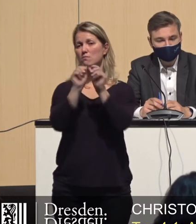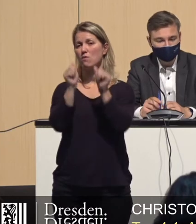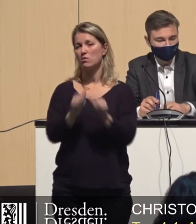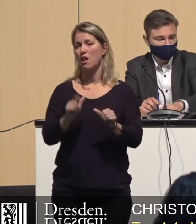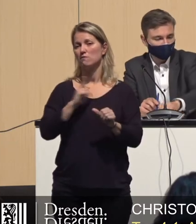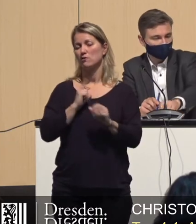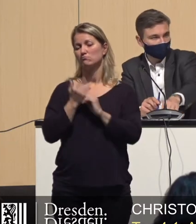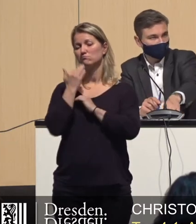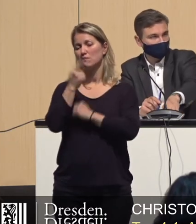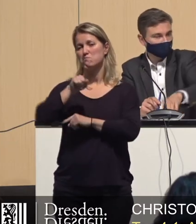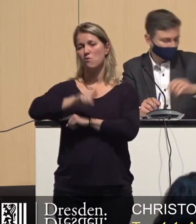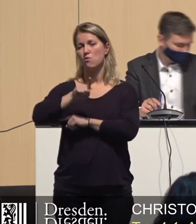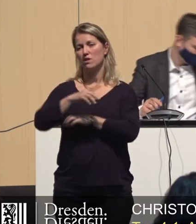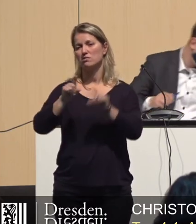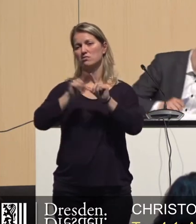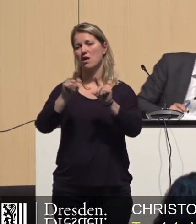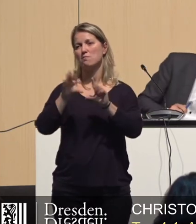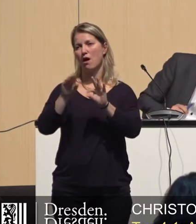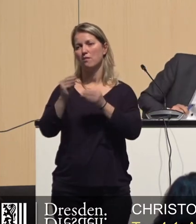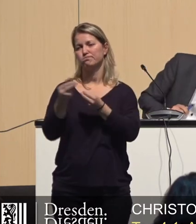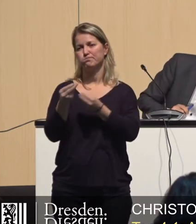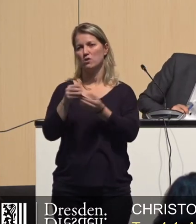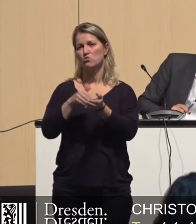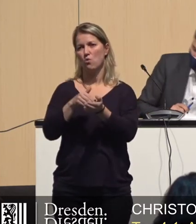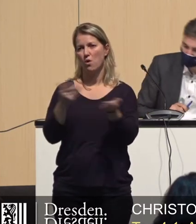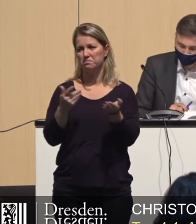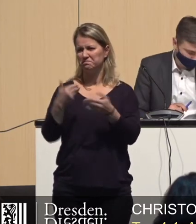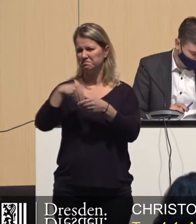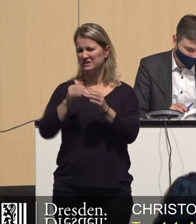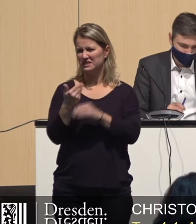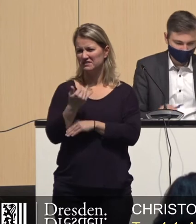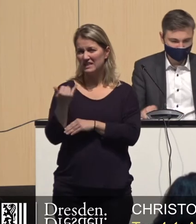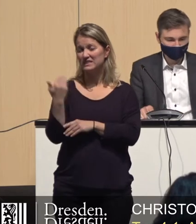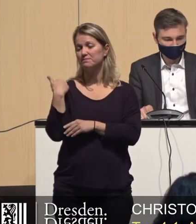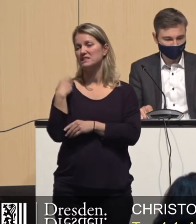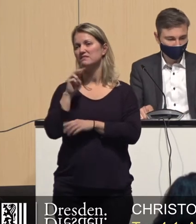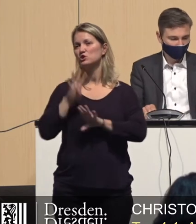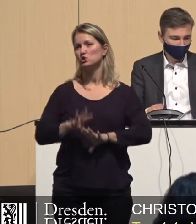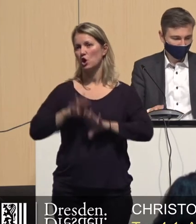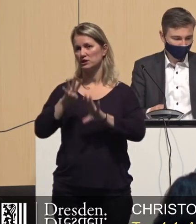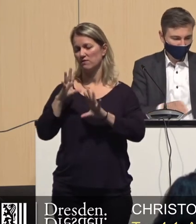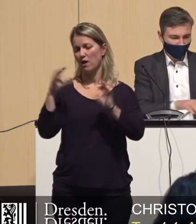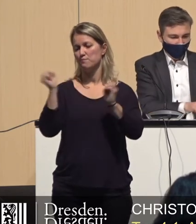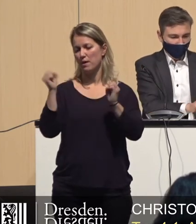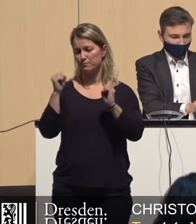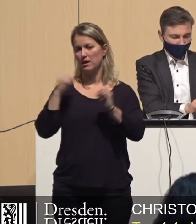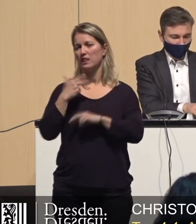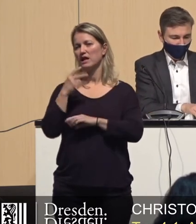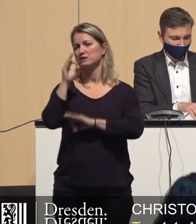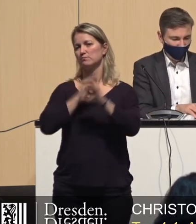nächsten Monaten beschäftigen. Was macht das? Wir haben dort festgelegt, es wurde 2019 beschlossen, 30 Prozent Anteil